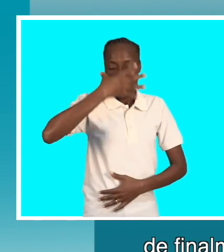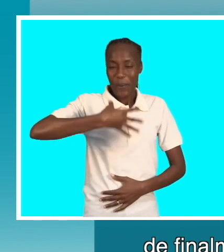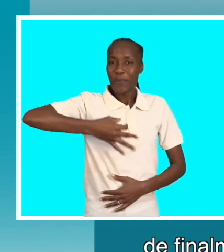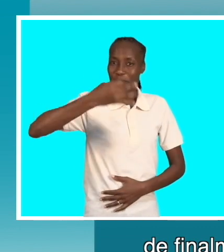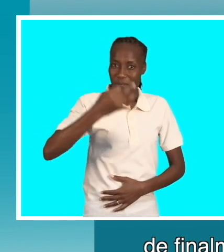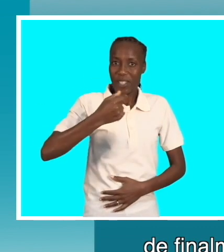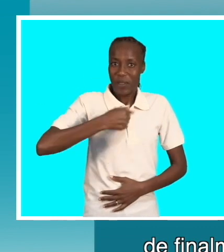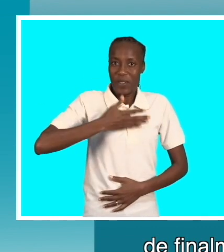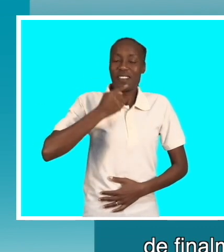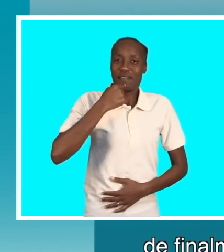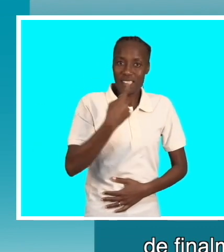tipo de trabalho que vocês estão fazendo.